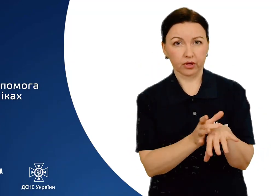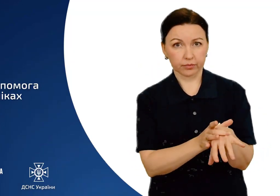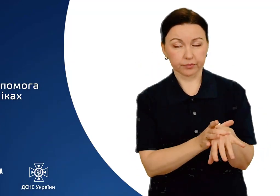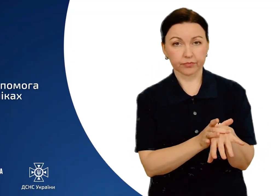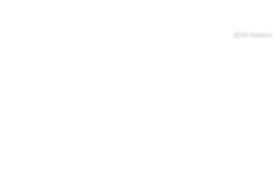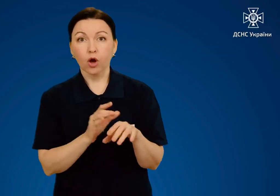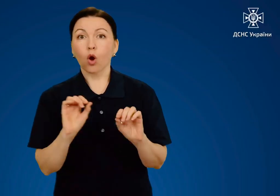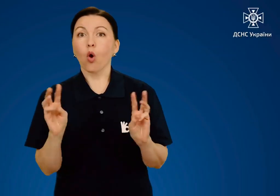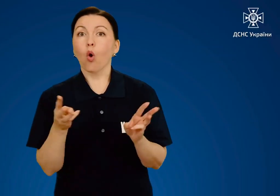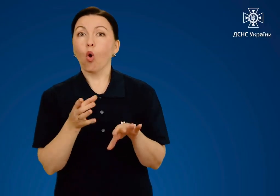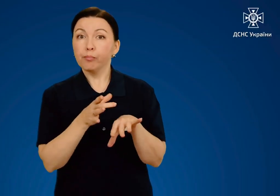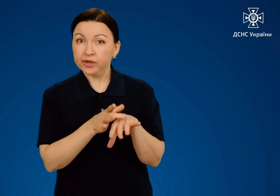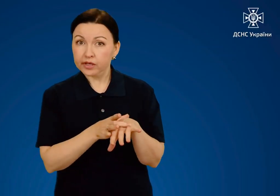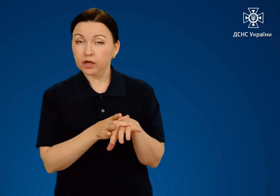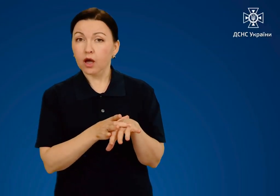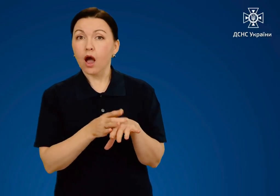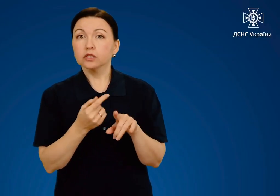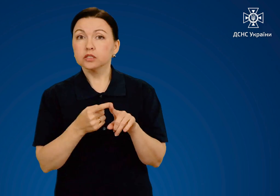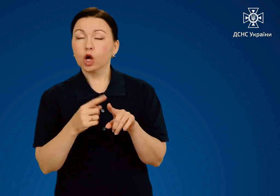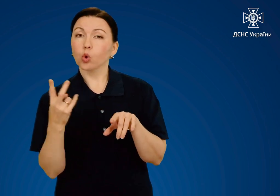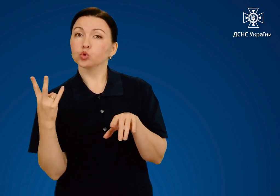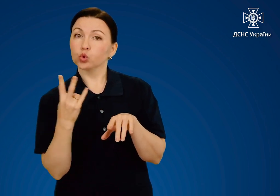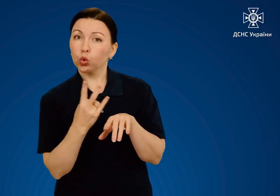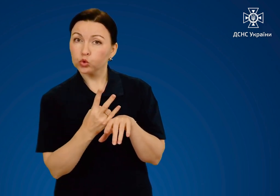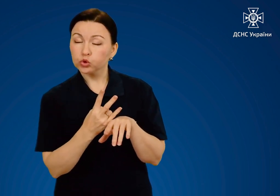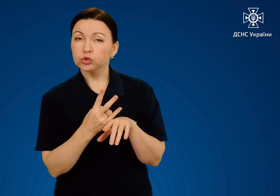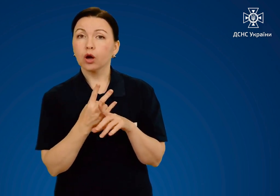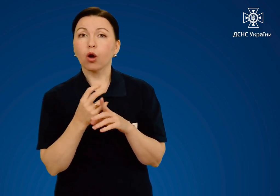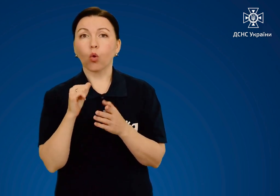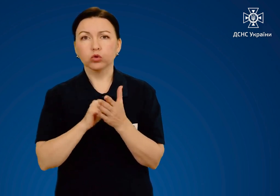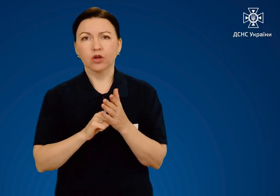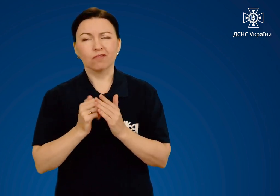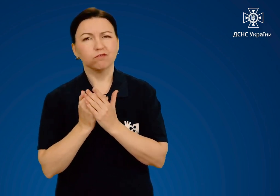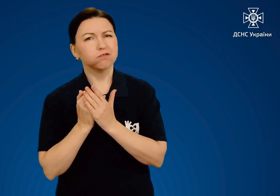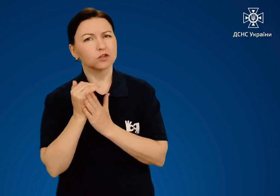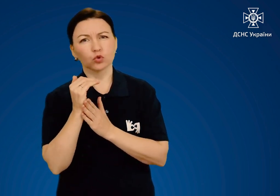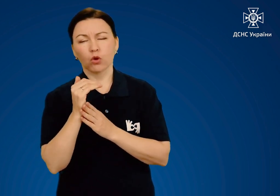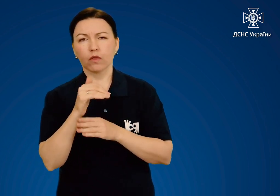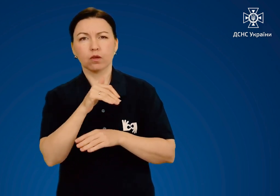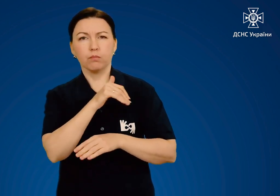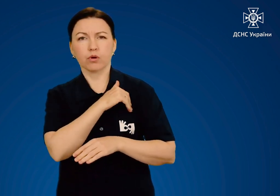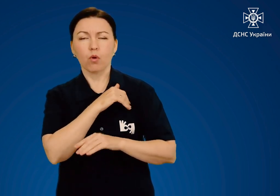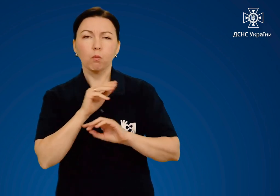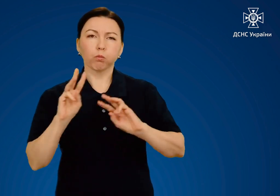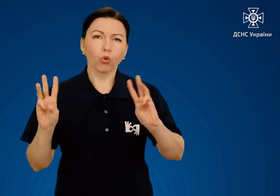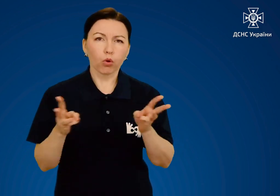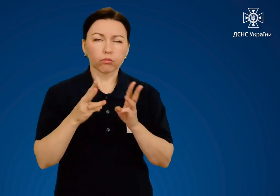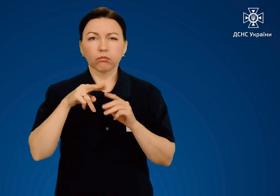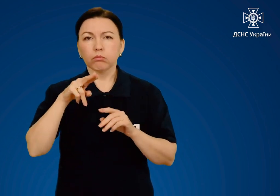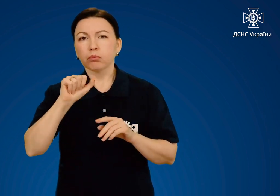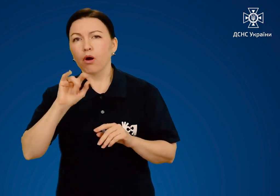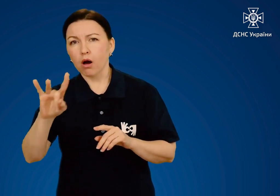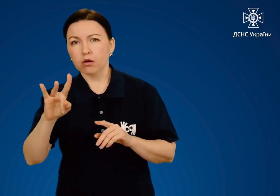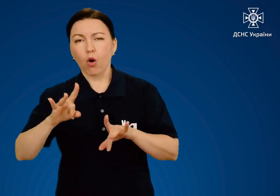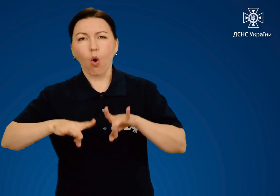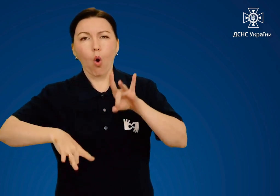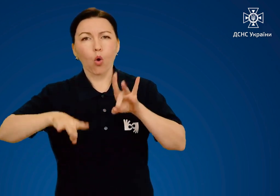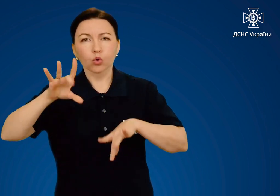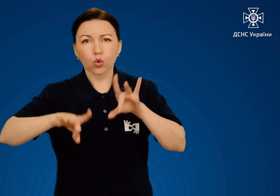Опіки – це ушкодження, які викликані дією високої температури – полум'я, пару,